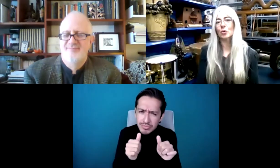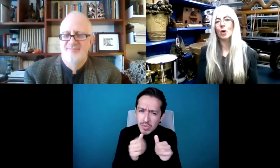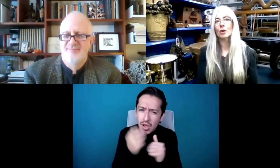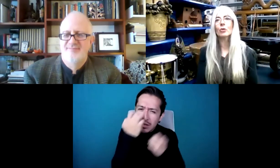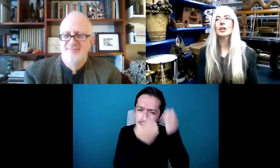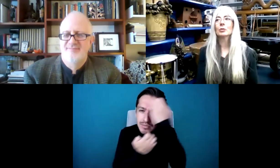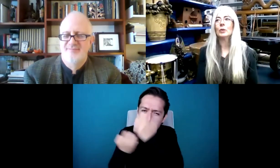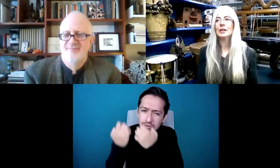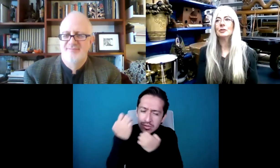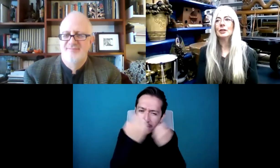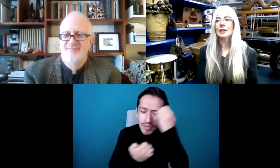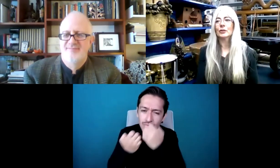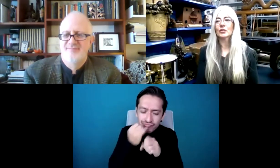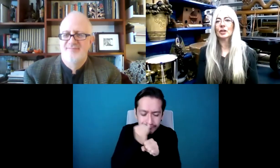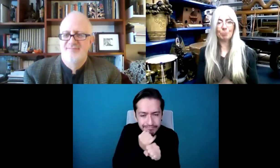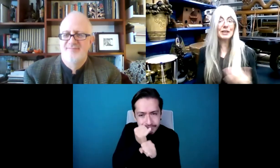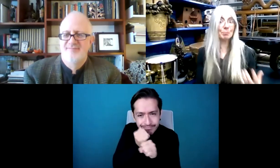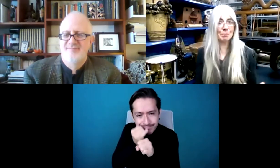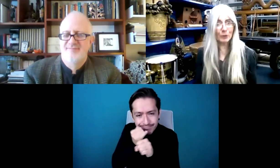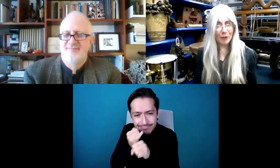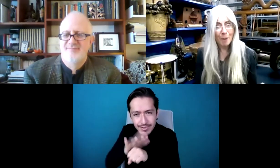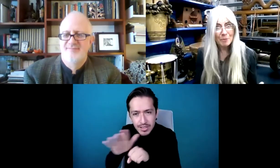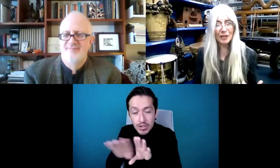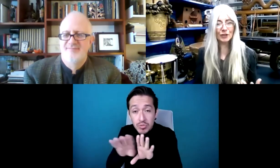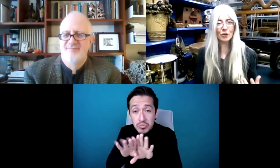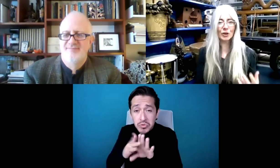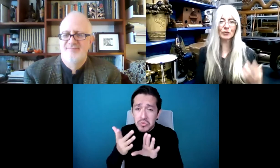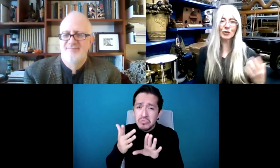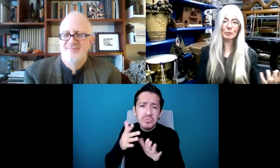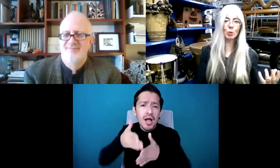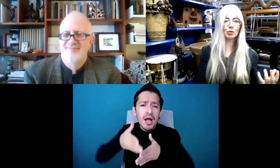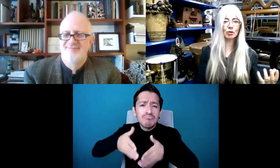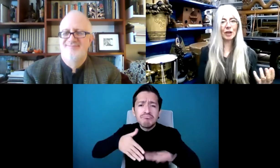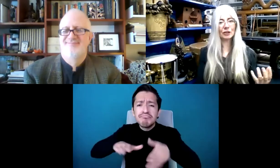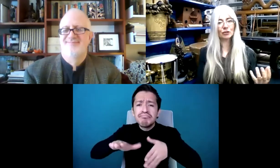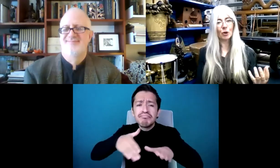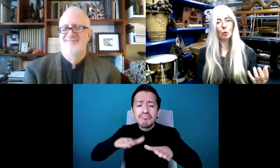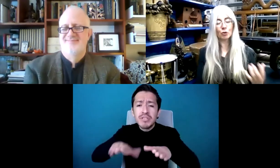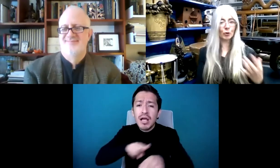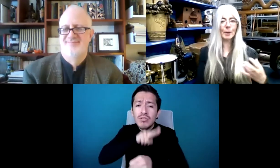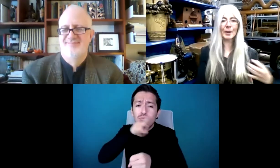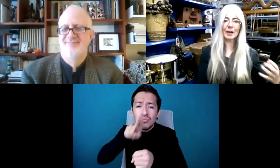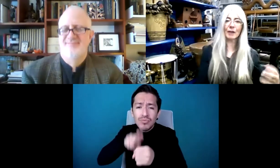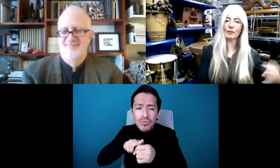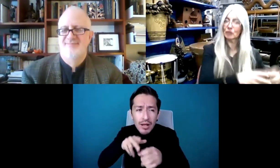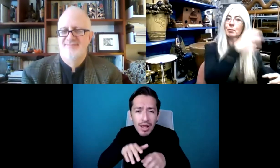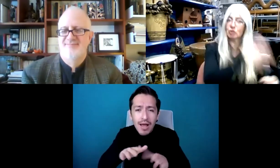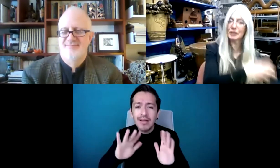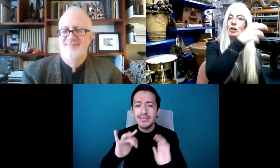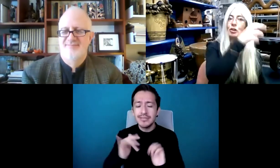del viaje natural que nos da el tiempo. Entonces, no creo que podamos,